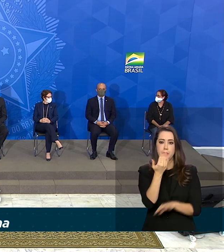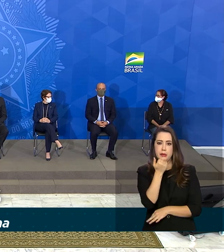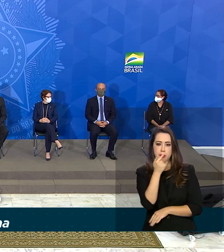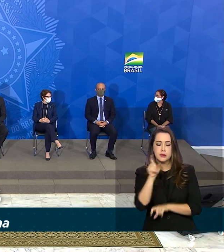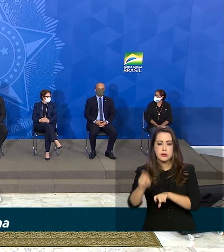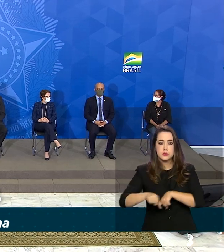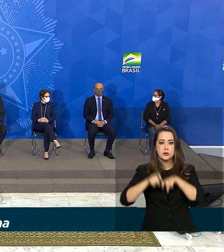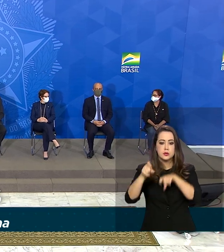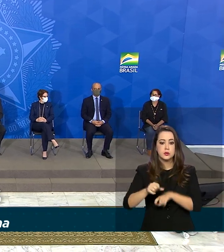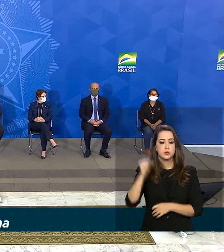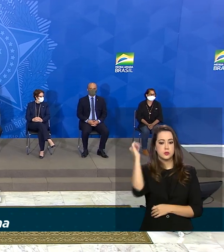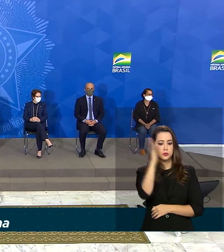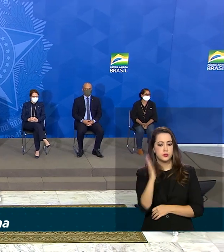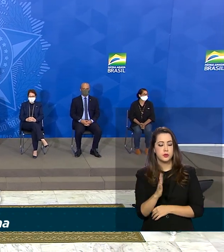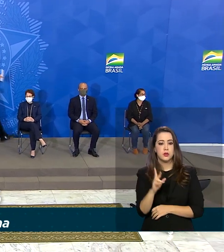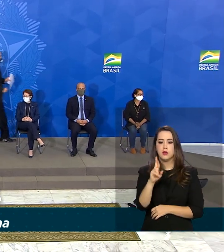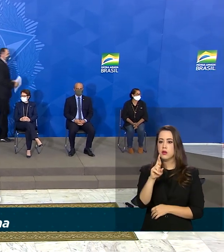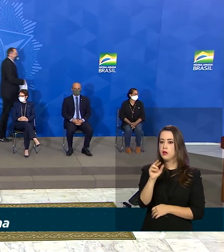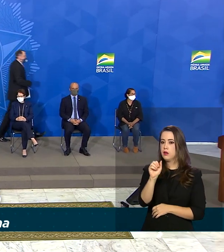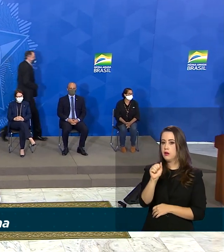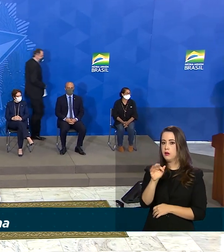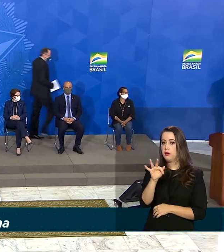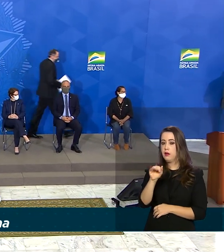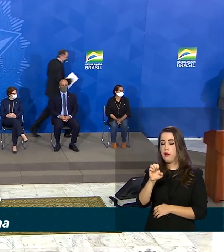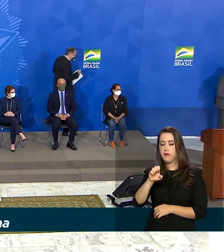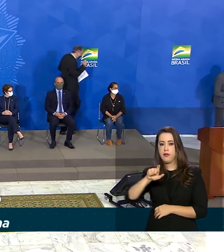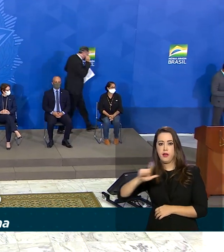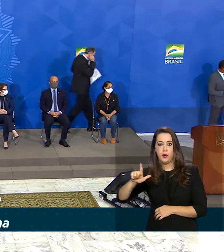Agricultura no Brasil, Rafael Zavala.